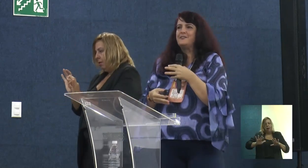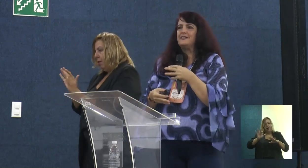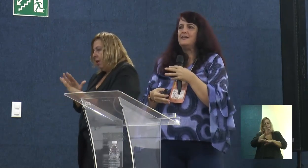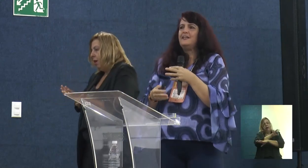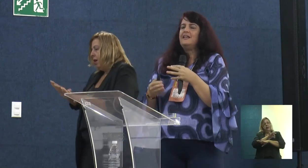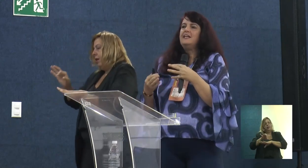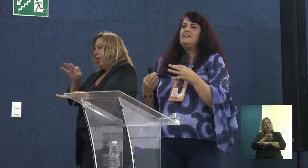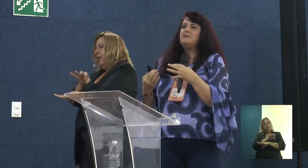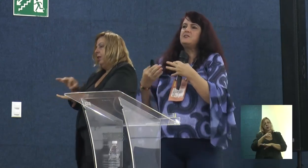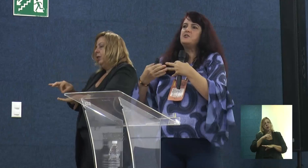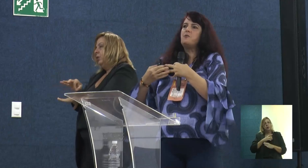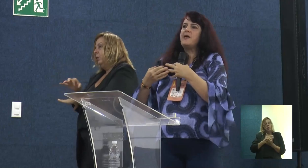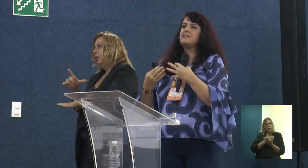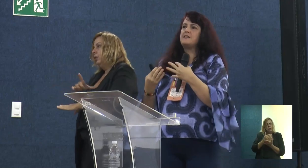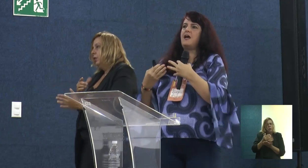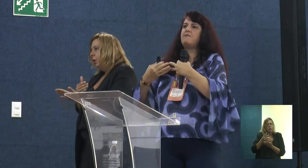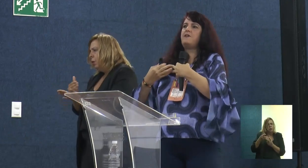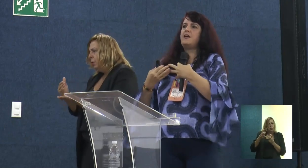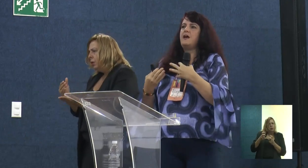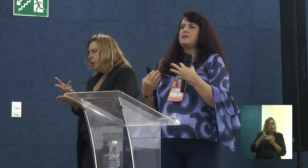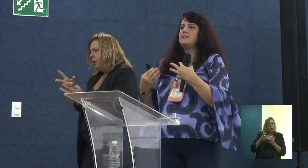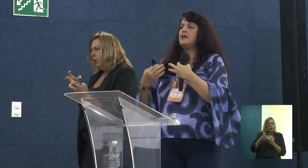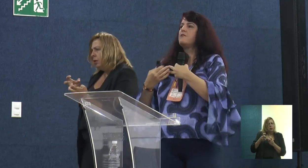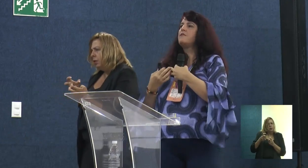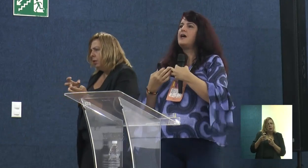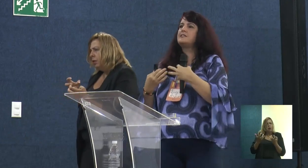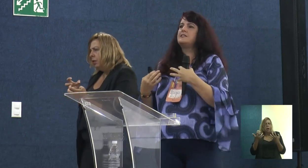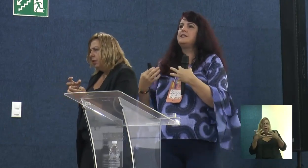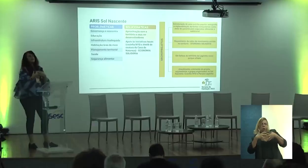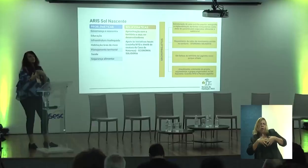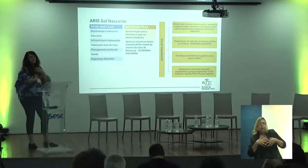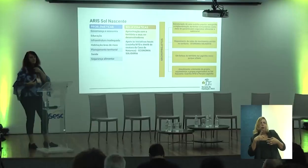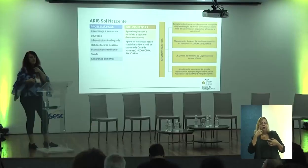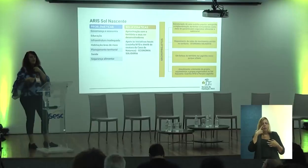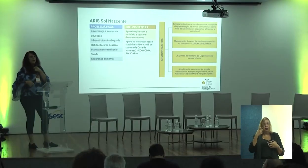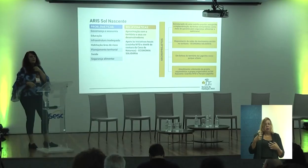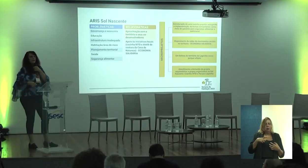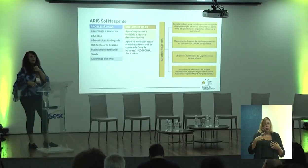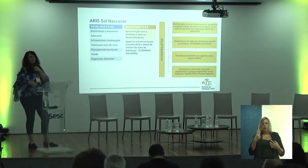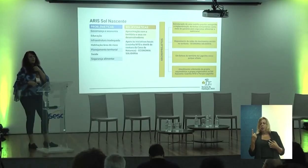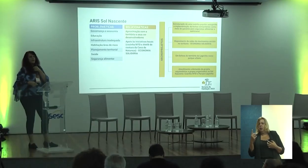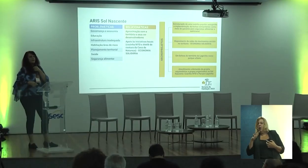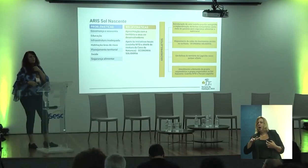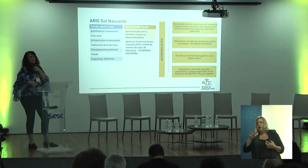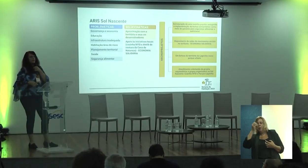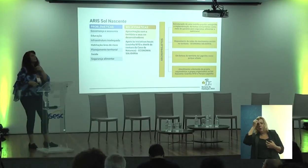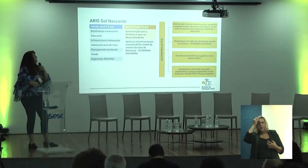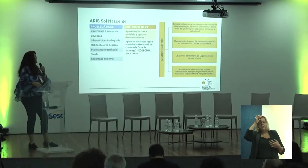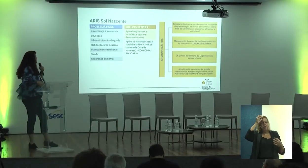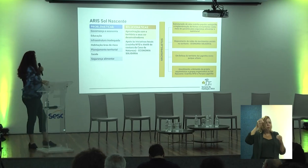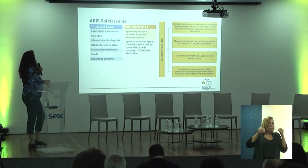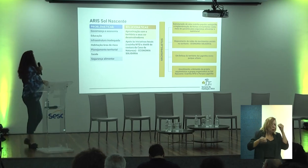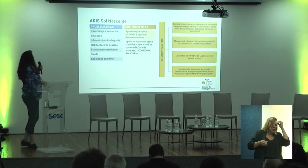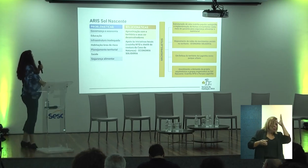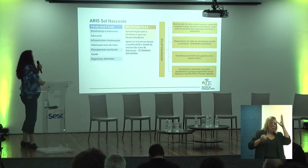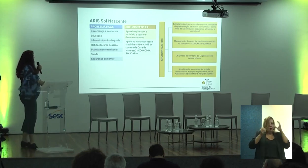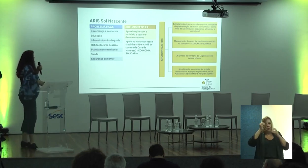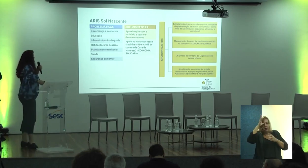arquitetura. Então, a gente começa a ver as interfaces interessantes entre áreas do conhecimento.